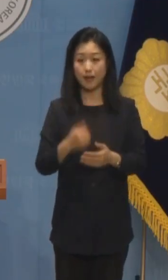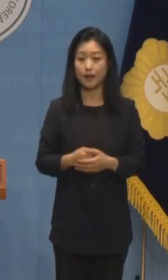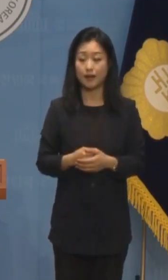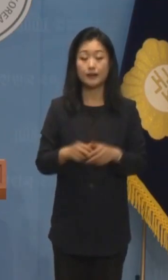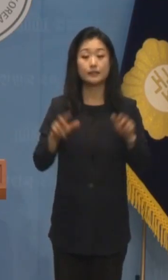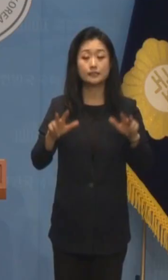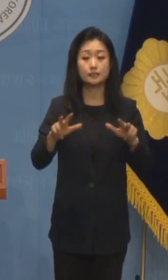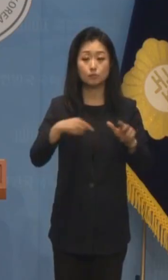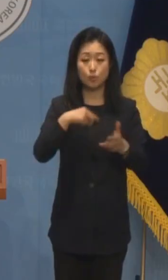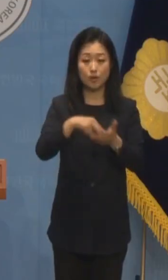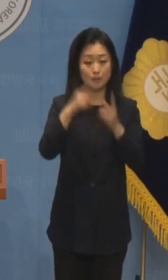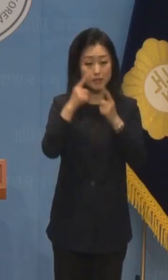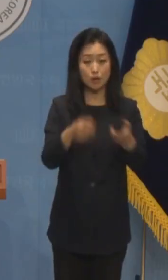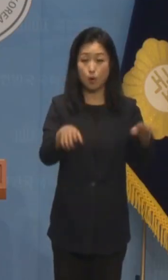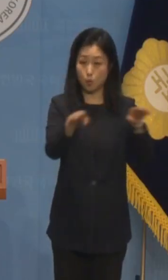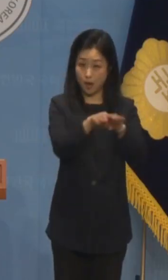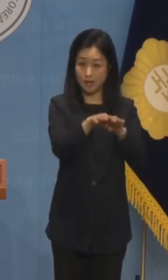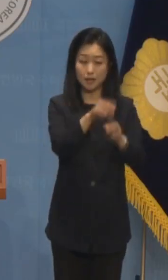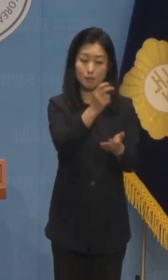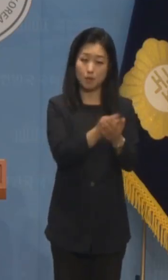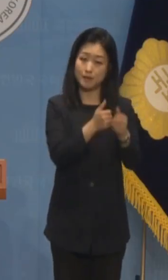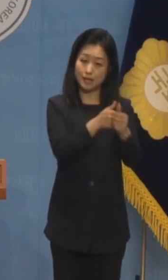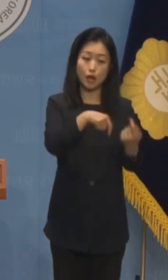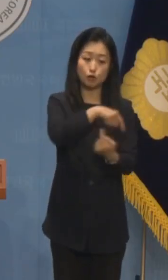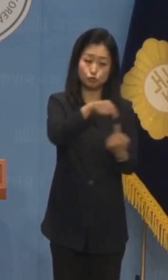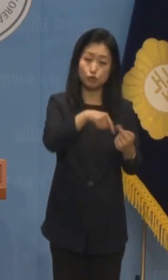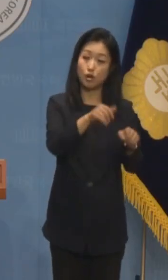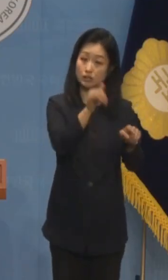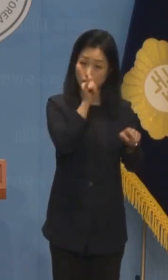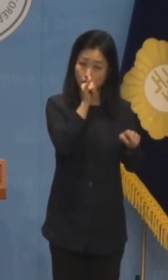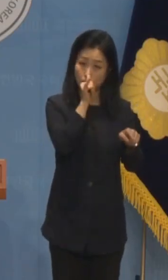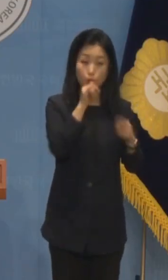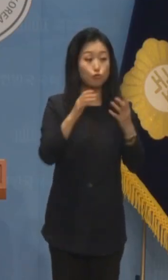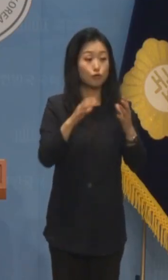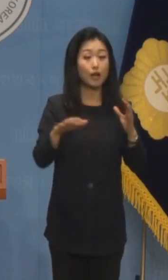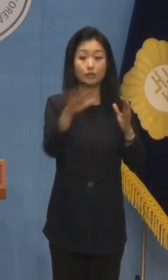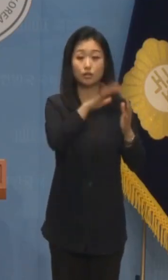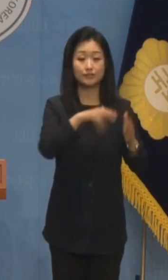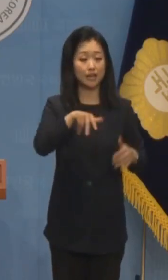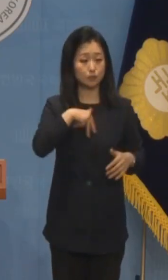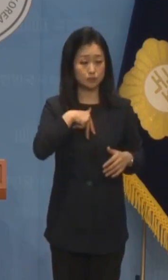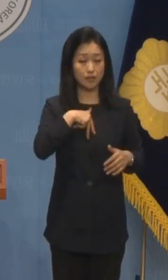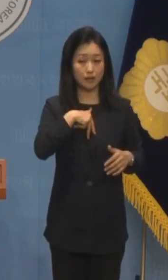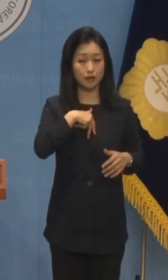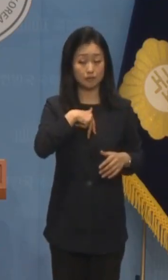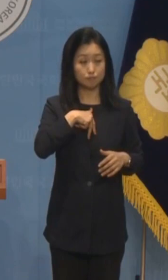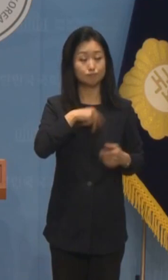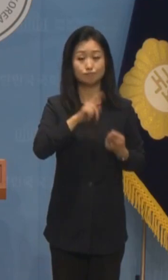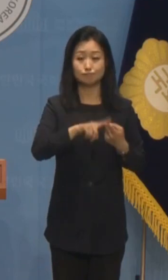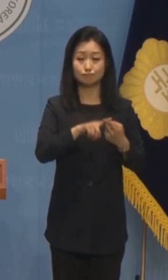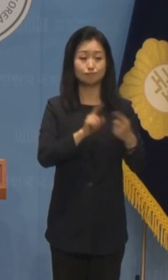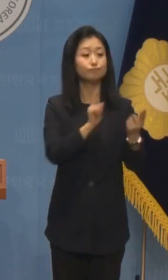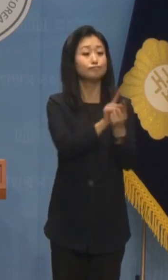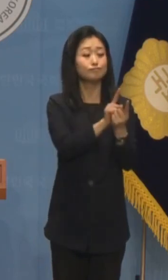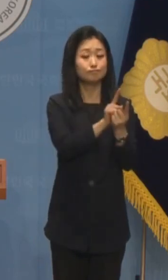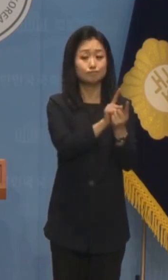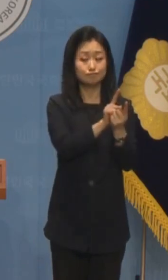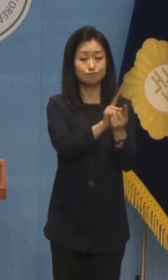현재 독립기념관이 관련법에 따라 운영되는 것도 국가의 정체성과 관련되어 있기 때문입니다.